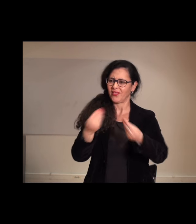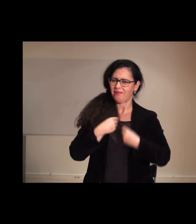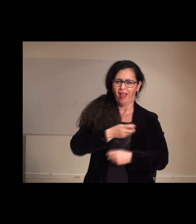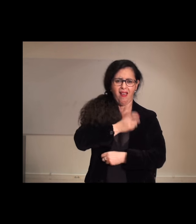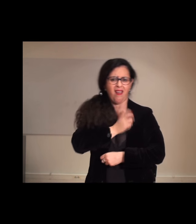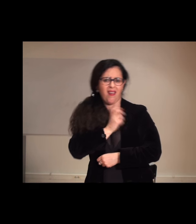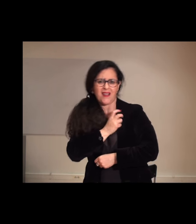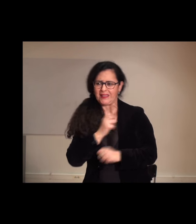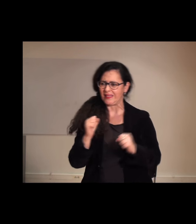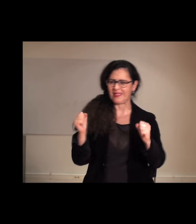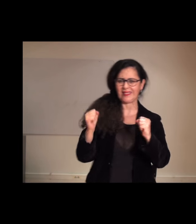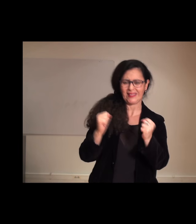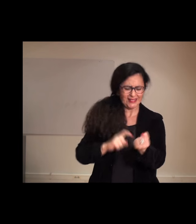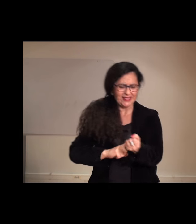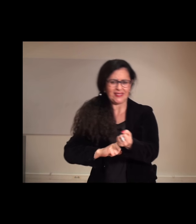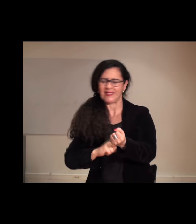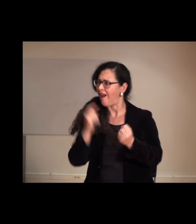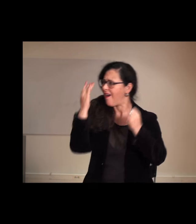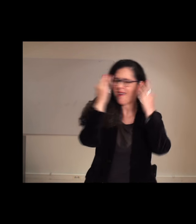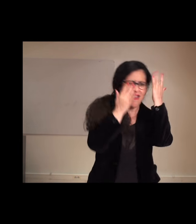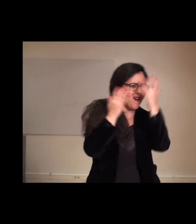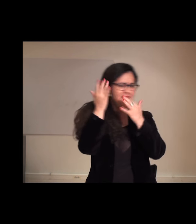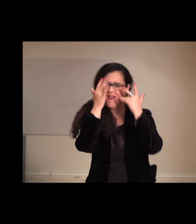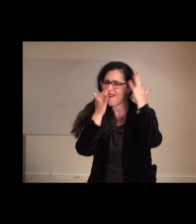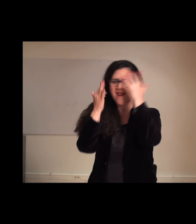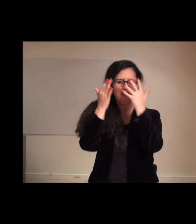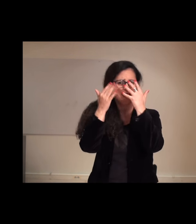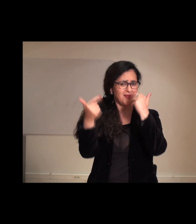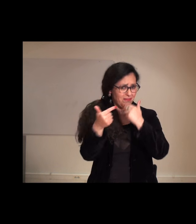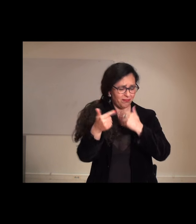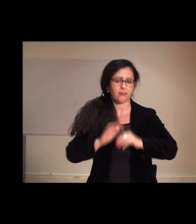lui, propose une autre approche de la question, à travers une performance hors du commun.